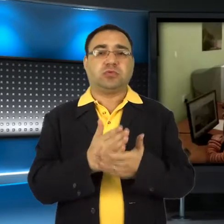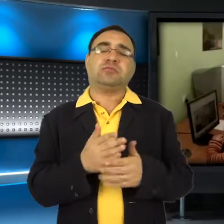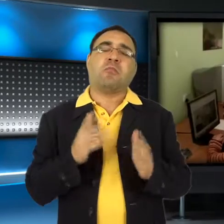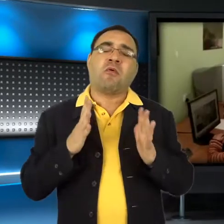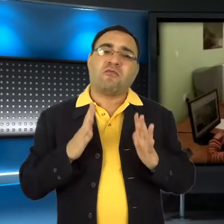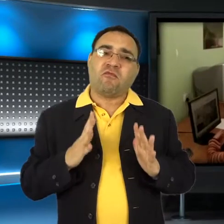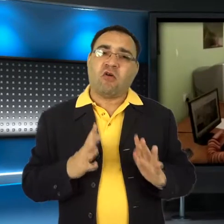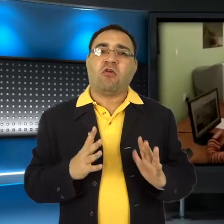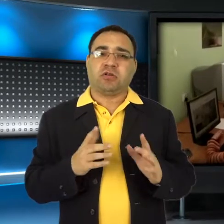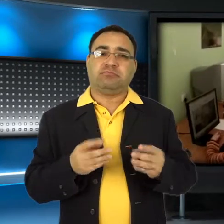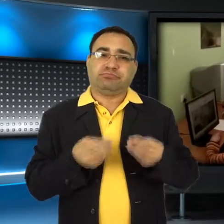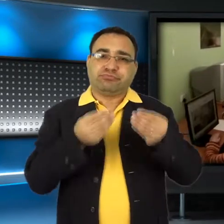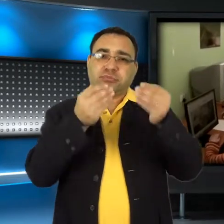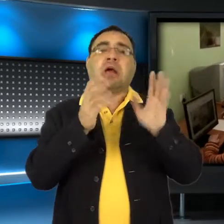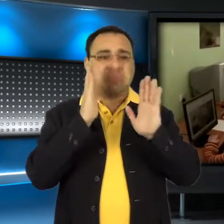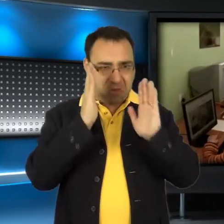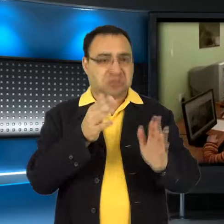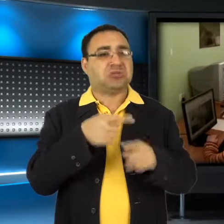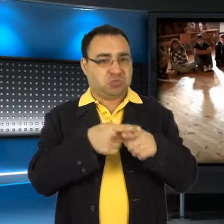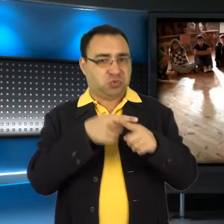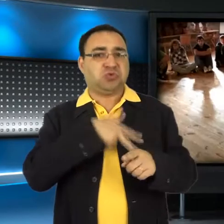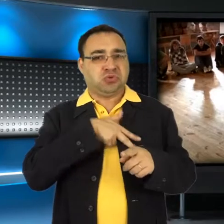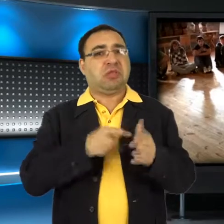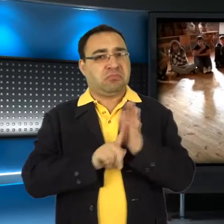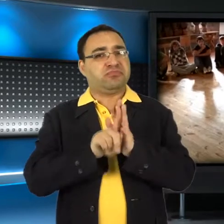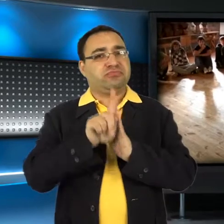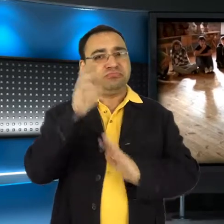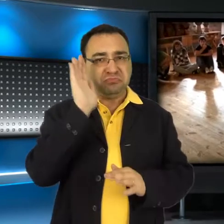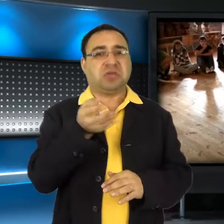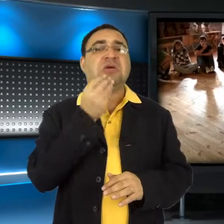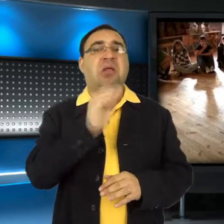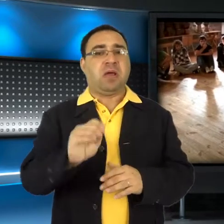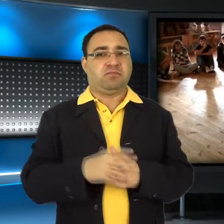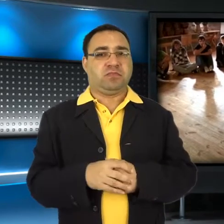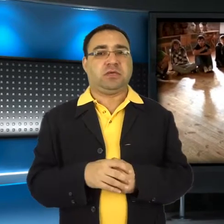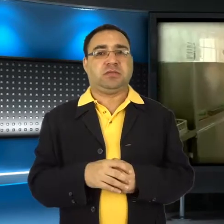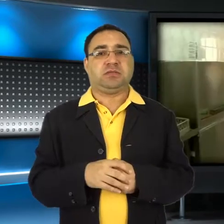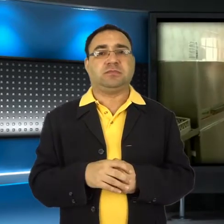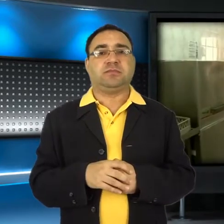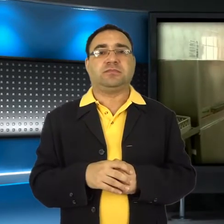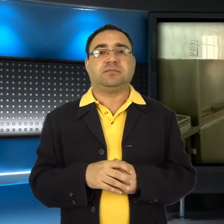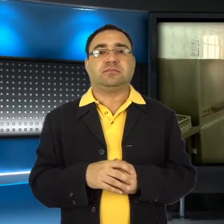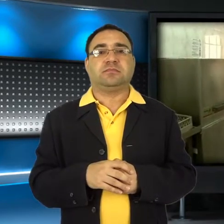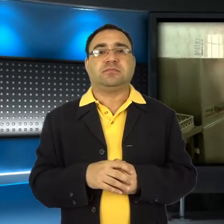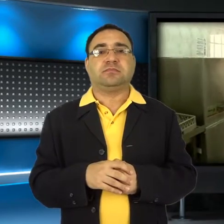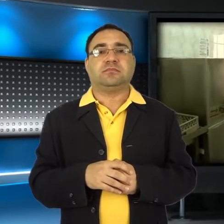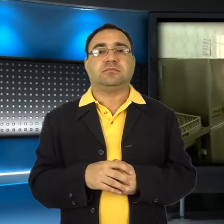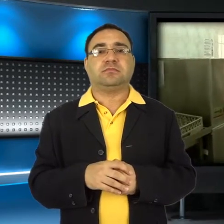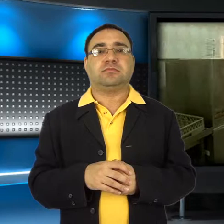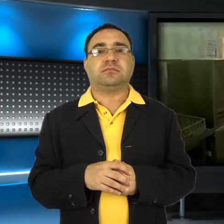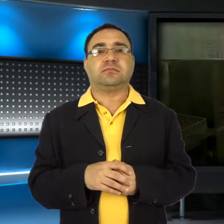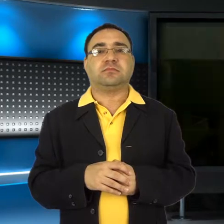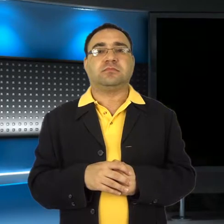I choć rozwija się ostrożnie, ma przed sobą obiecującą przyszłość, oferując silne narzędzia wsparcia dla najbardziej